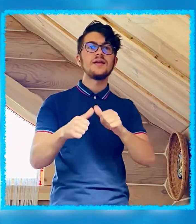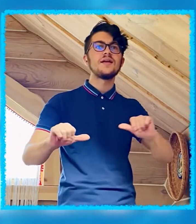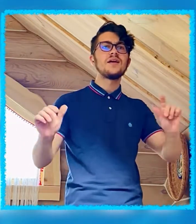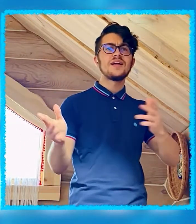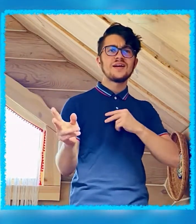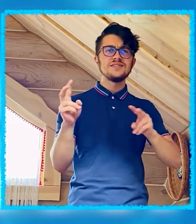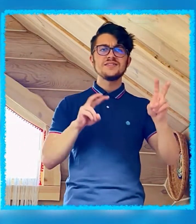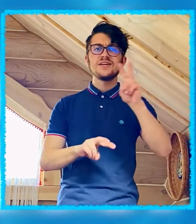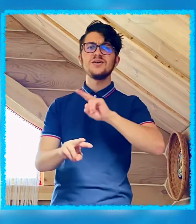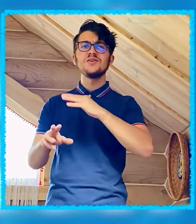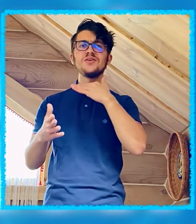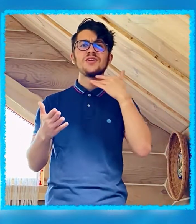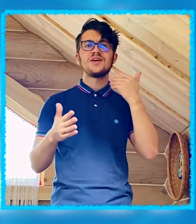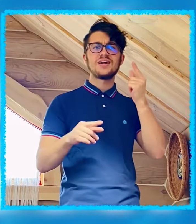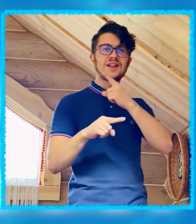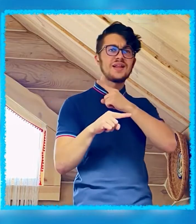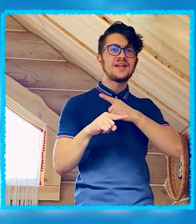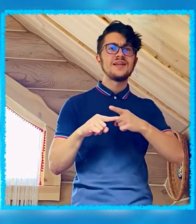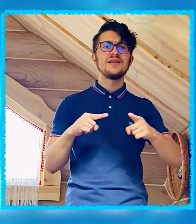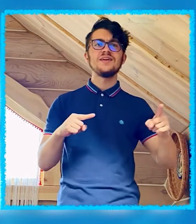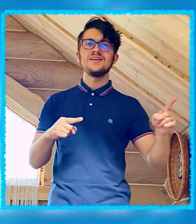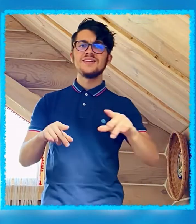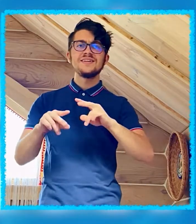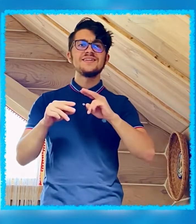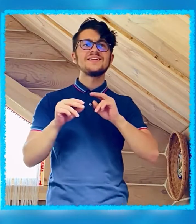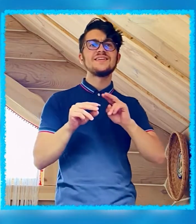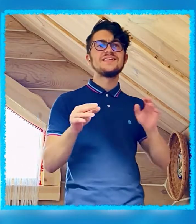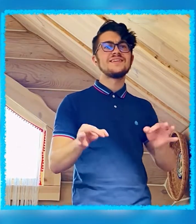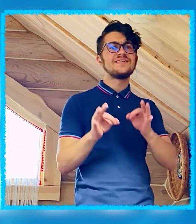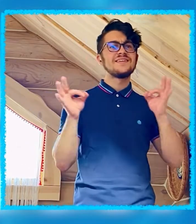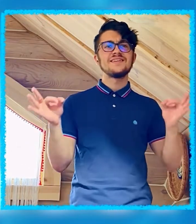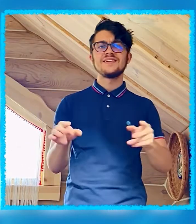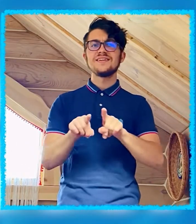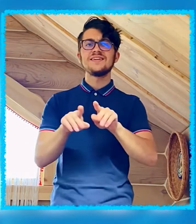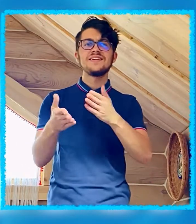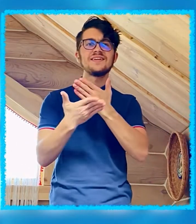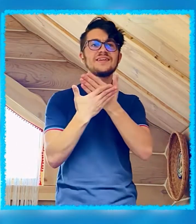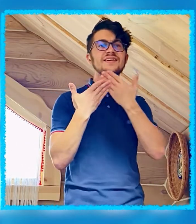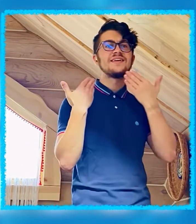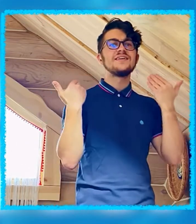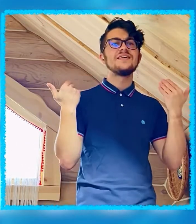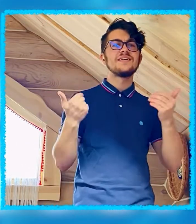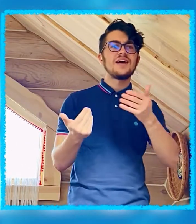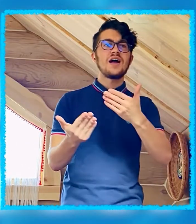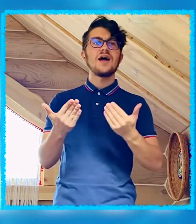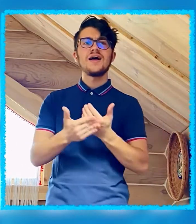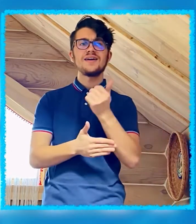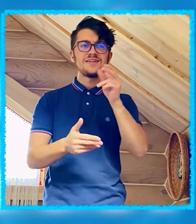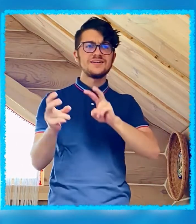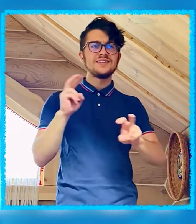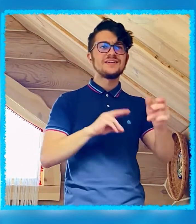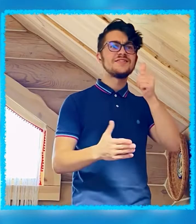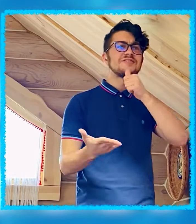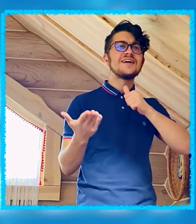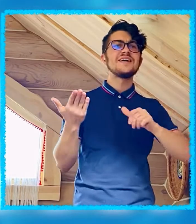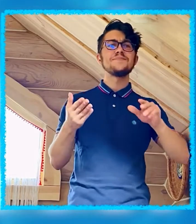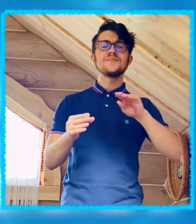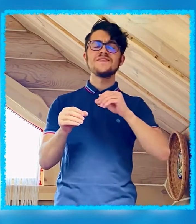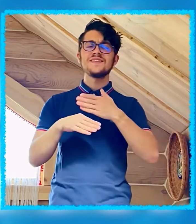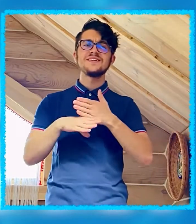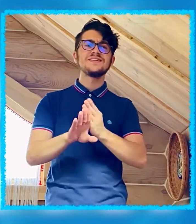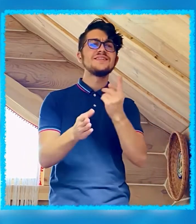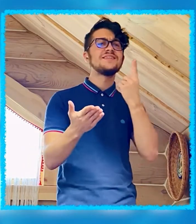портрет Я искал столько лет Но нигде таких нет Новый краш-тест